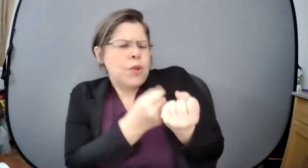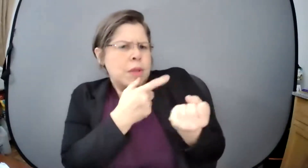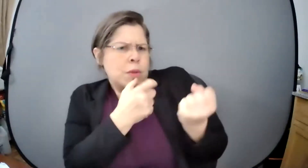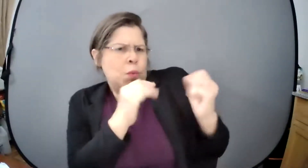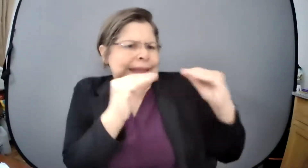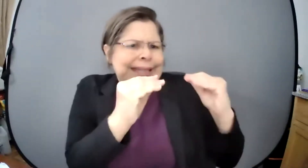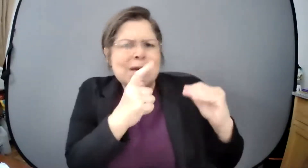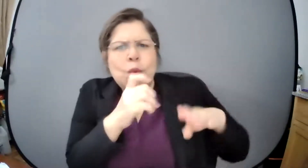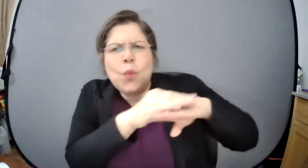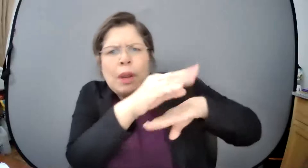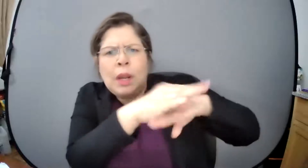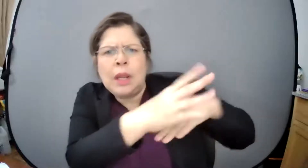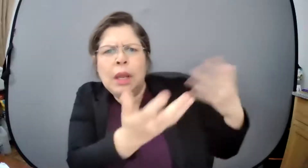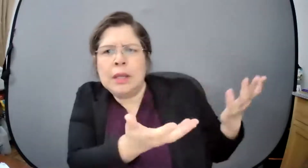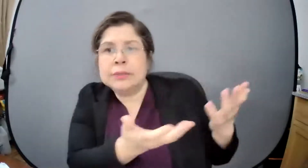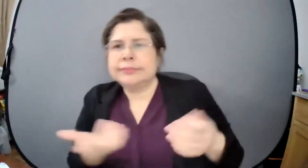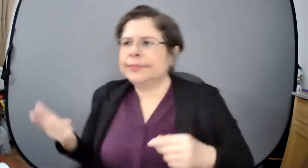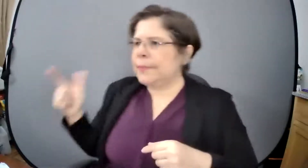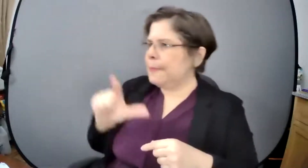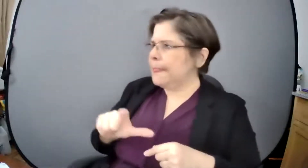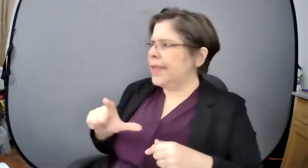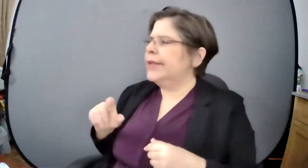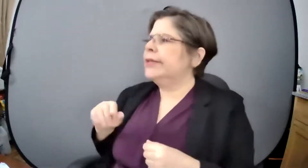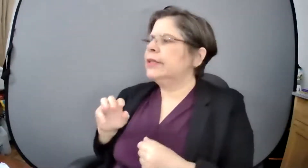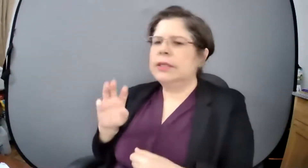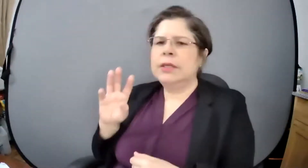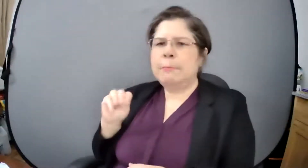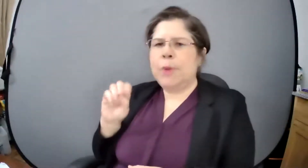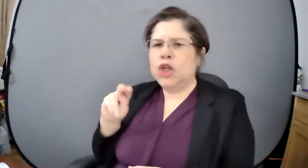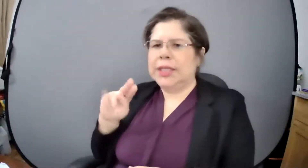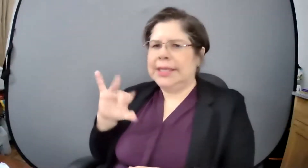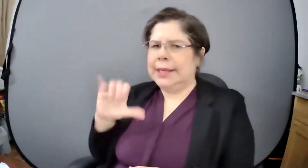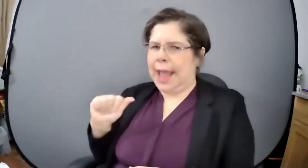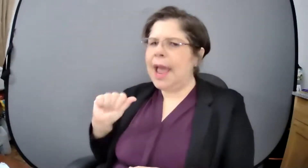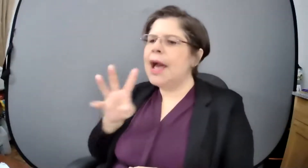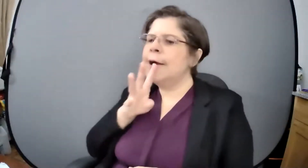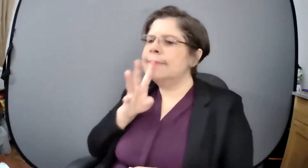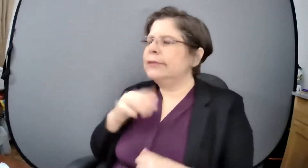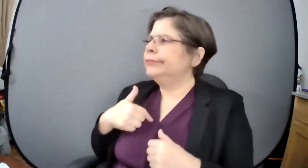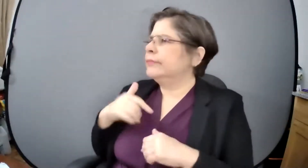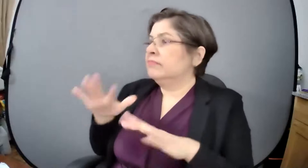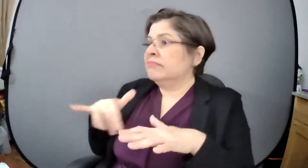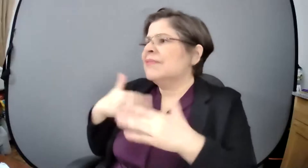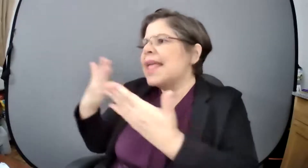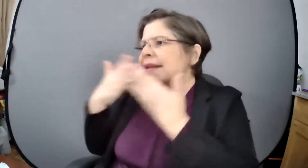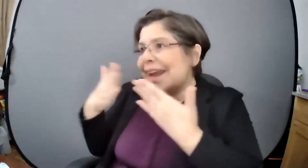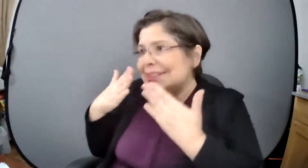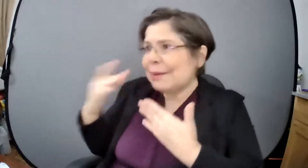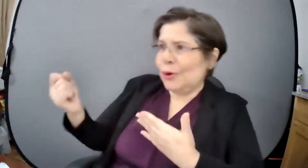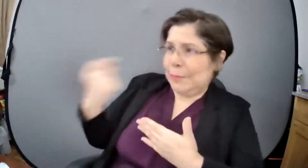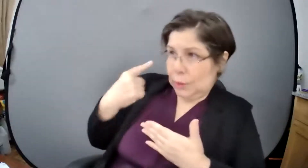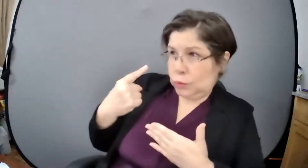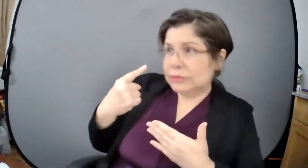yo creo que eso es algo que para nosotros o sea nosotros hemos pensado en cómo llegamos a estas personas que a lo mejor no